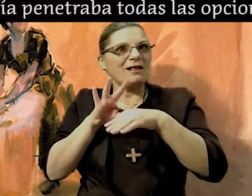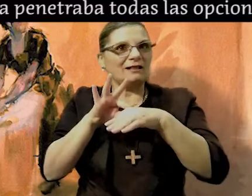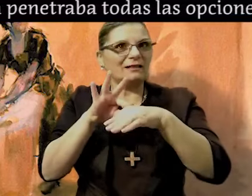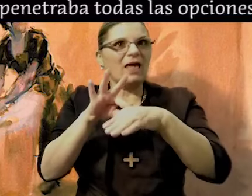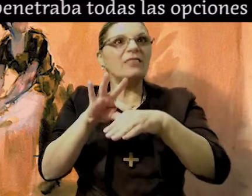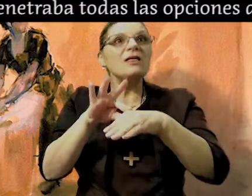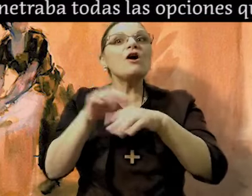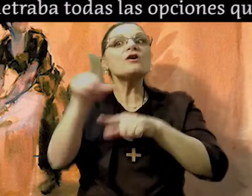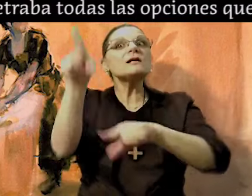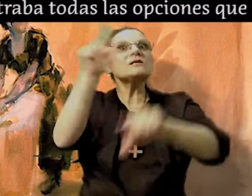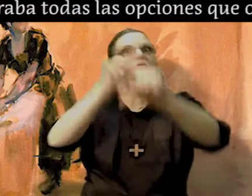decisiones.